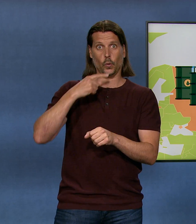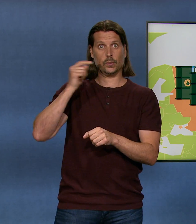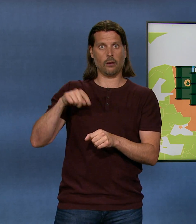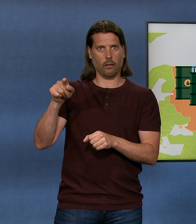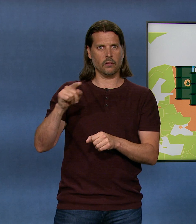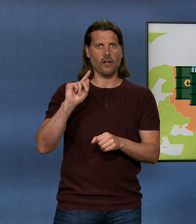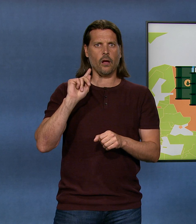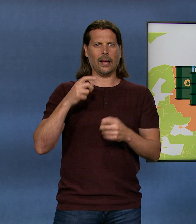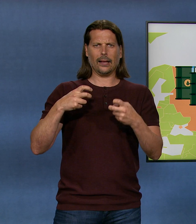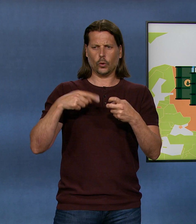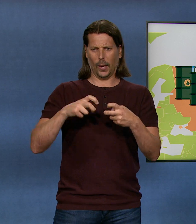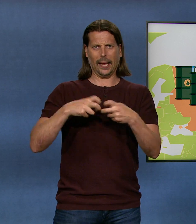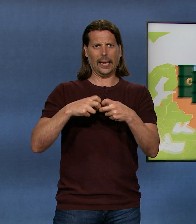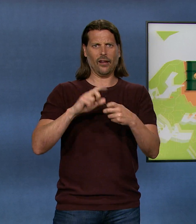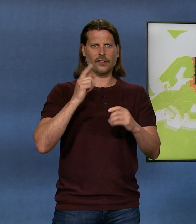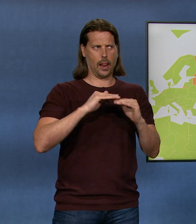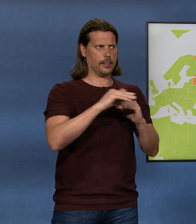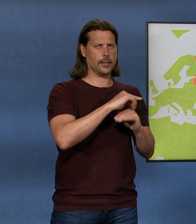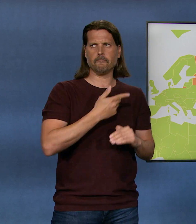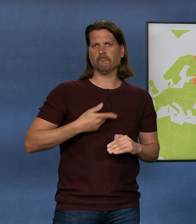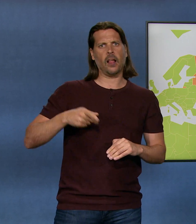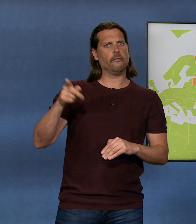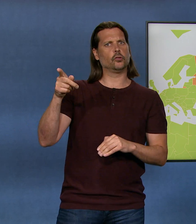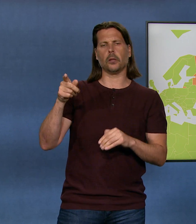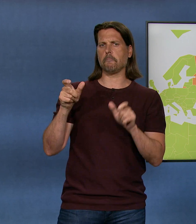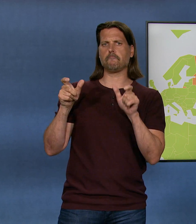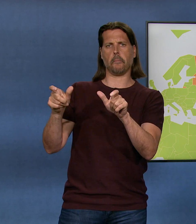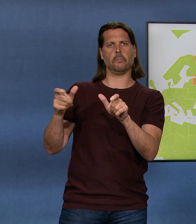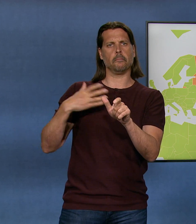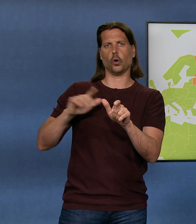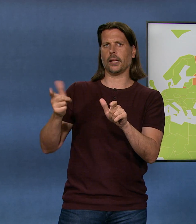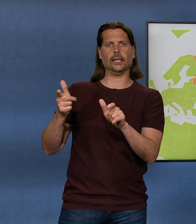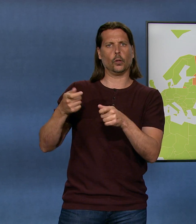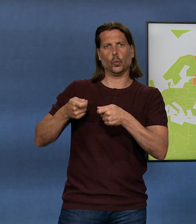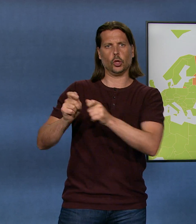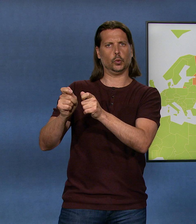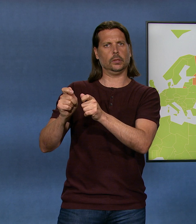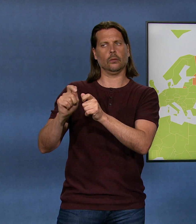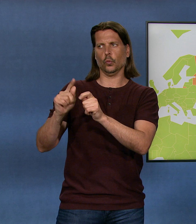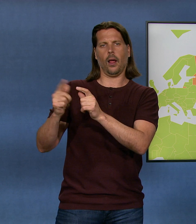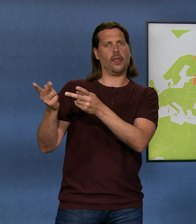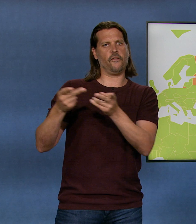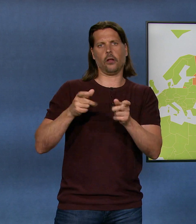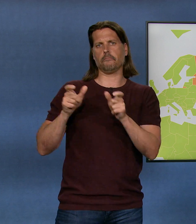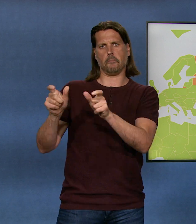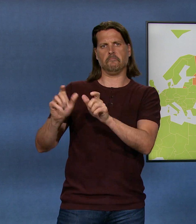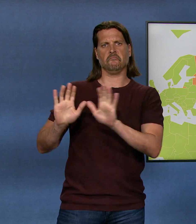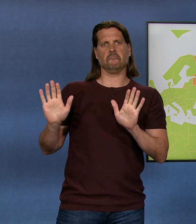und Benzin. Mehrere Länder wollen Russland wegen des Krieges nicht unterstützen und verzichten deshalb zum Teil auf